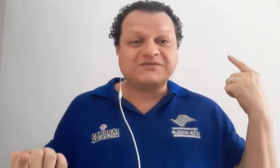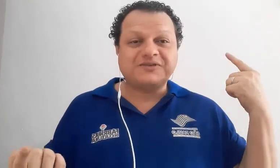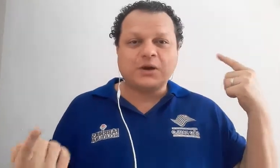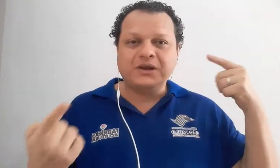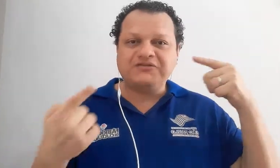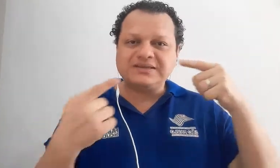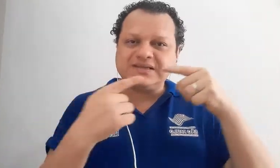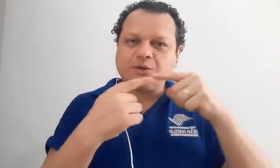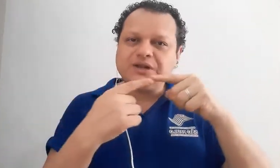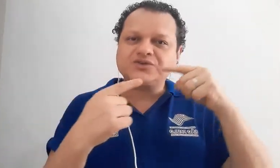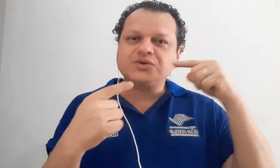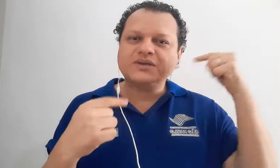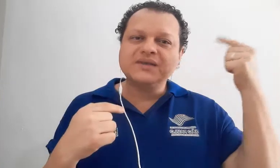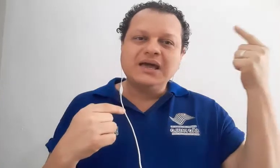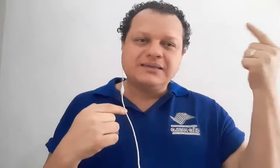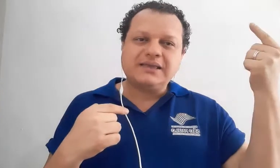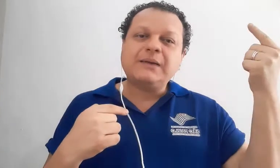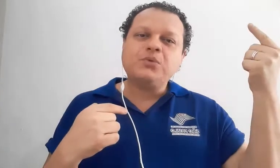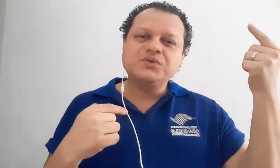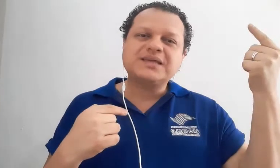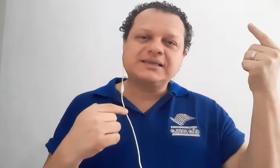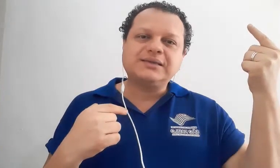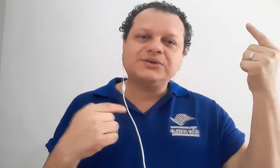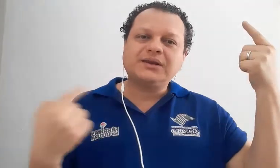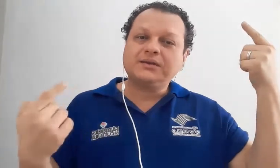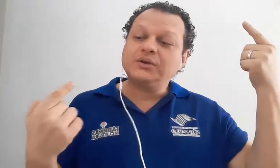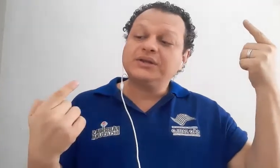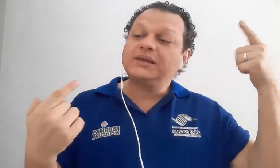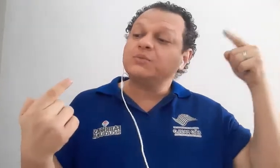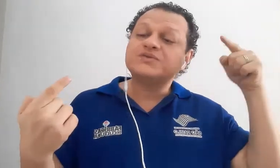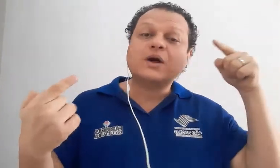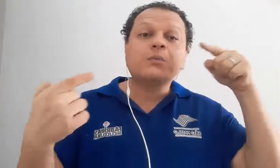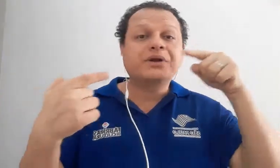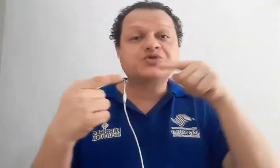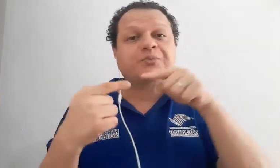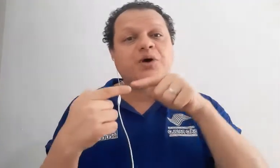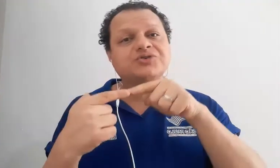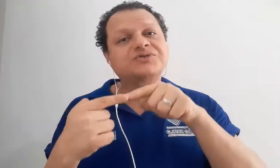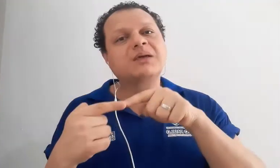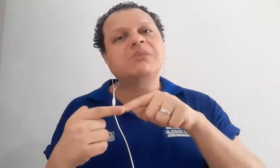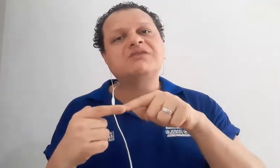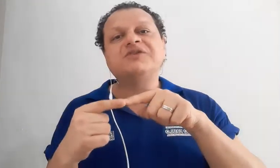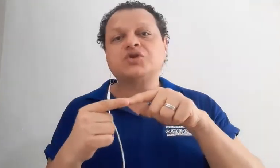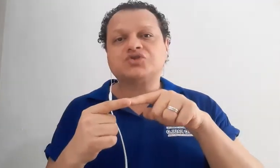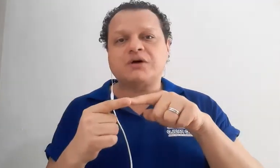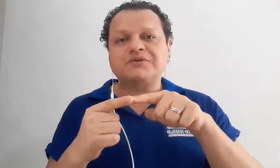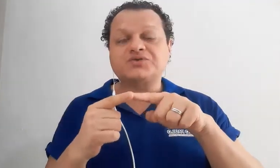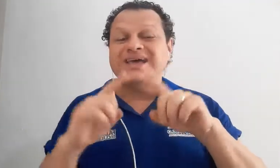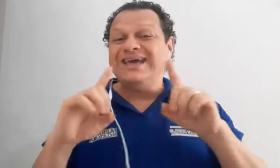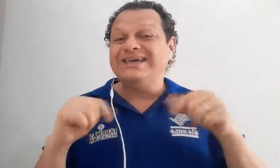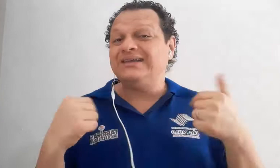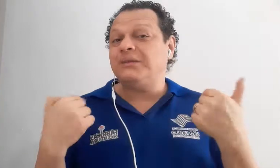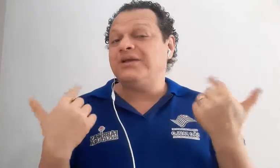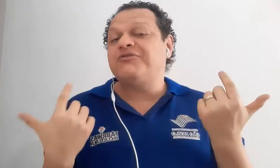ver como ele fazia conexões da música, da teoria da música com pressupostos também filosóficos. E ele também foi